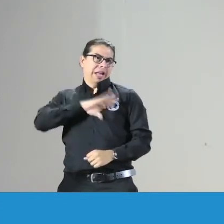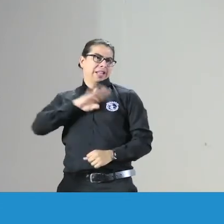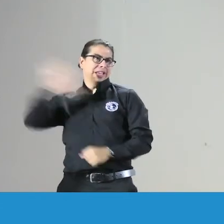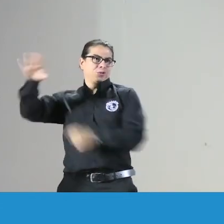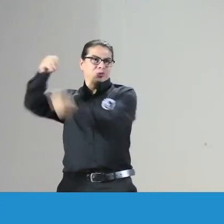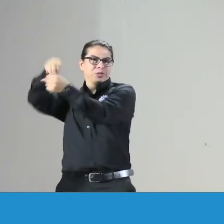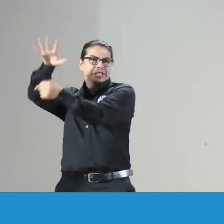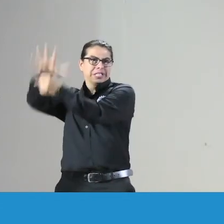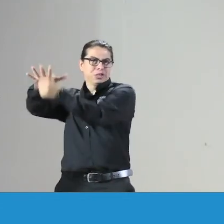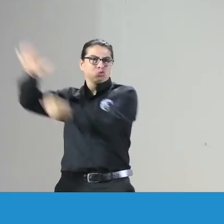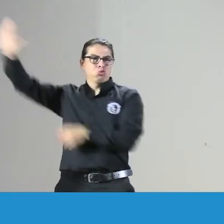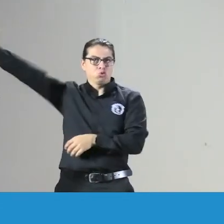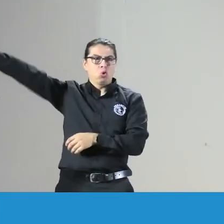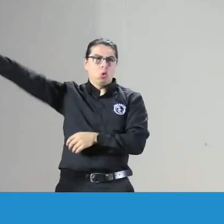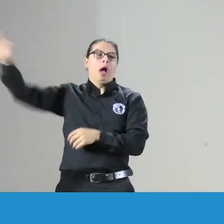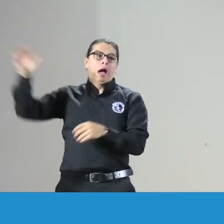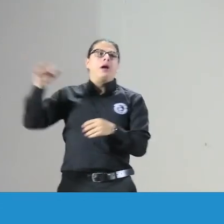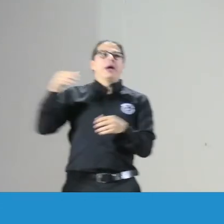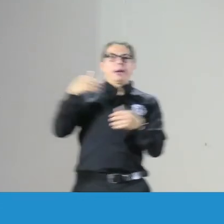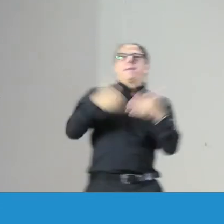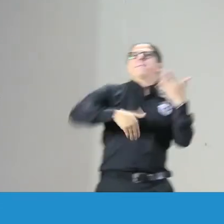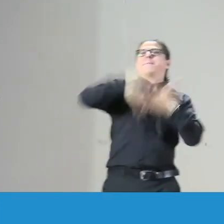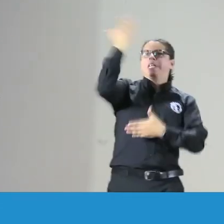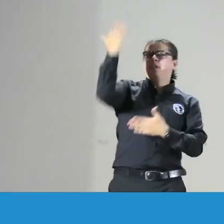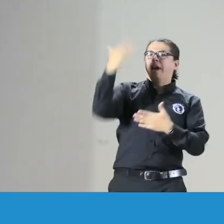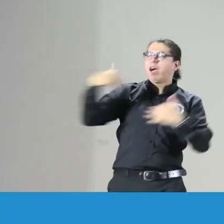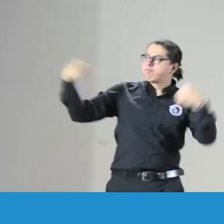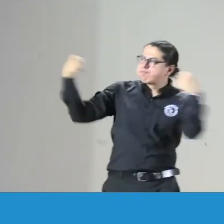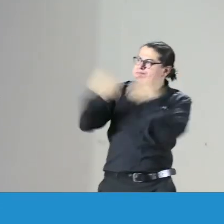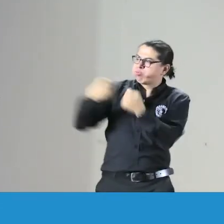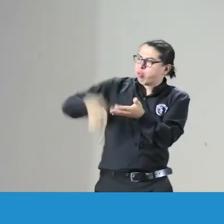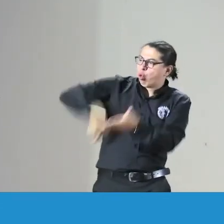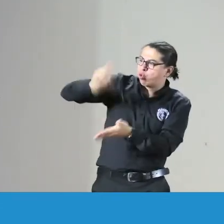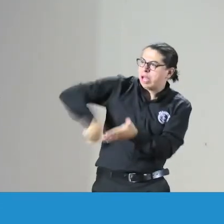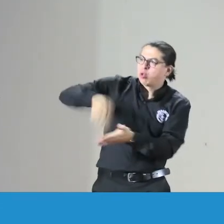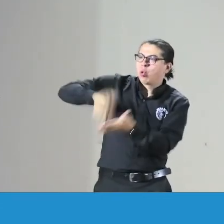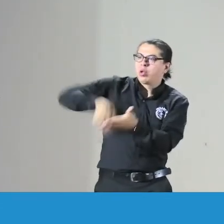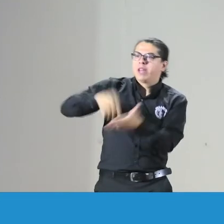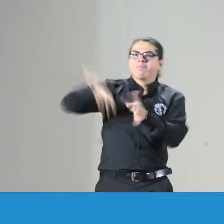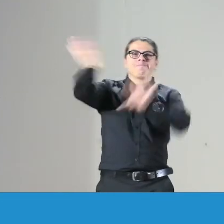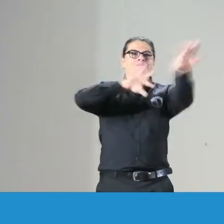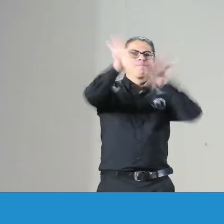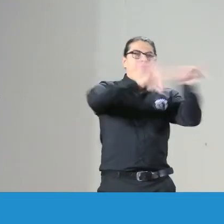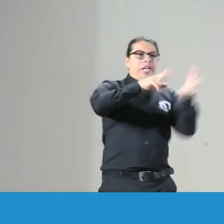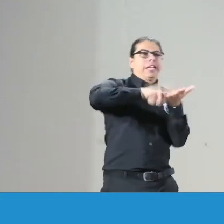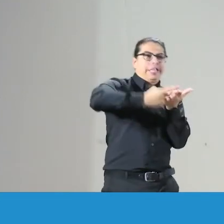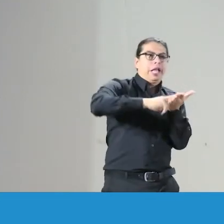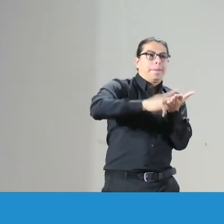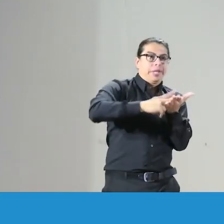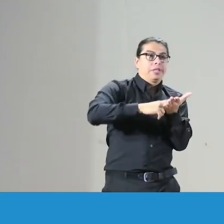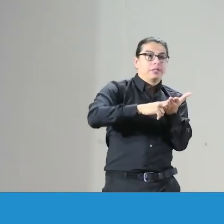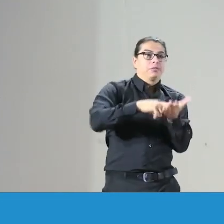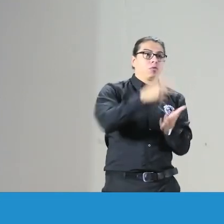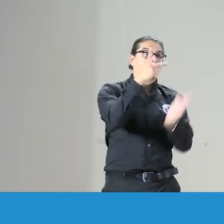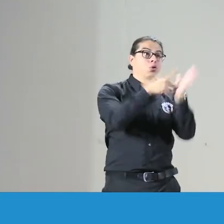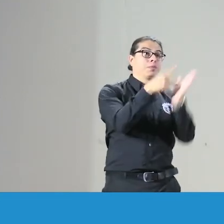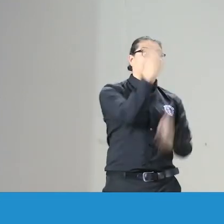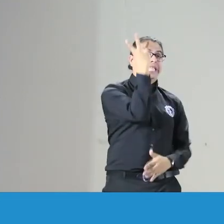empieza el convivio con la Alcaldía y la Secretaría Distrital de Educación y se empieza la contratación de intérpretes